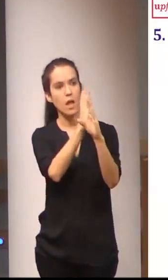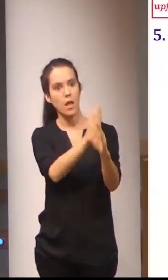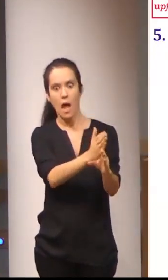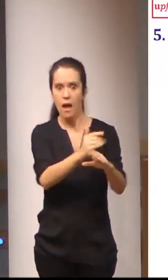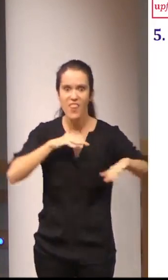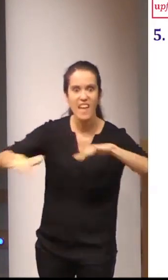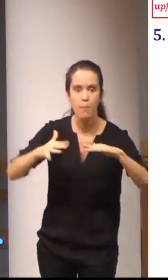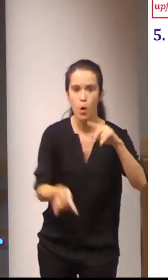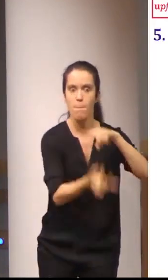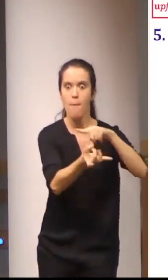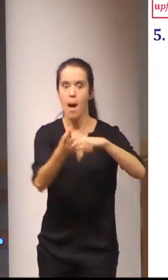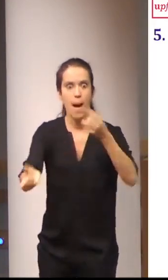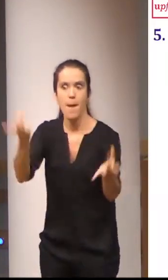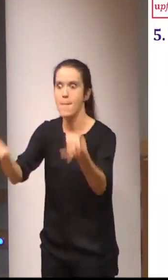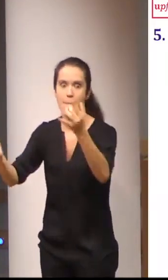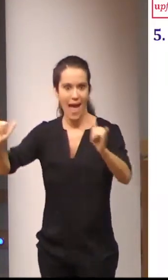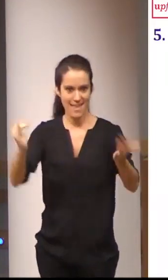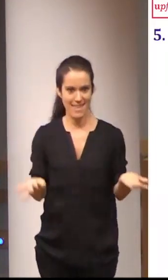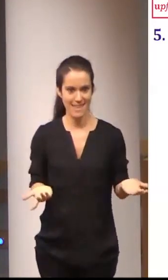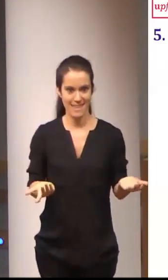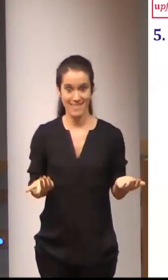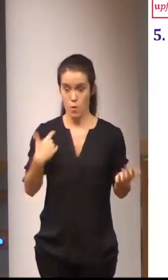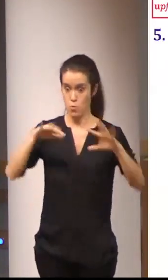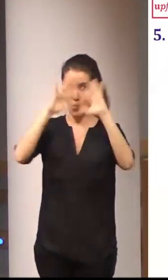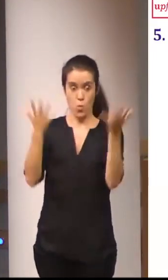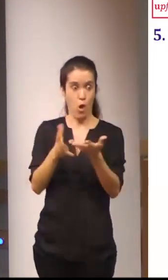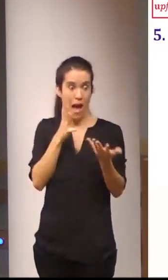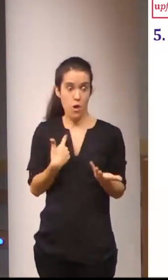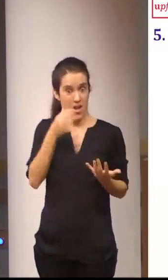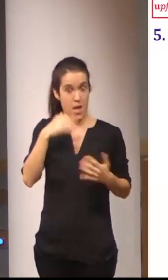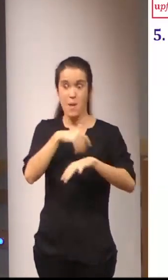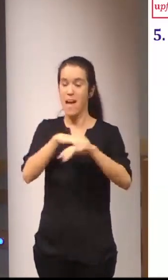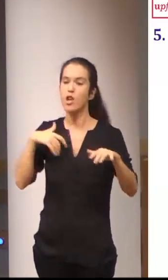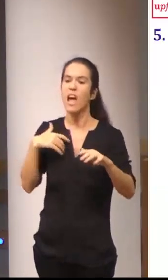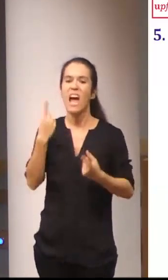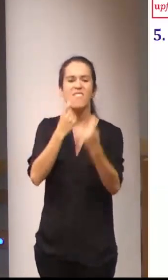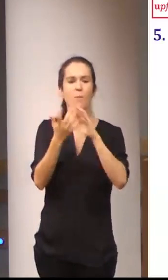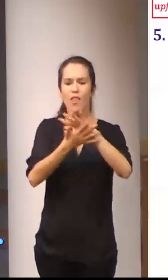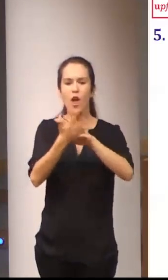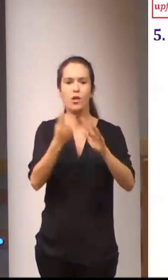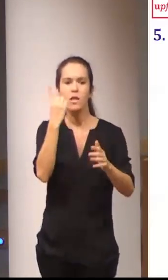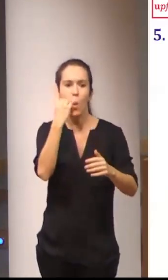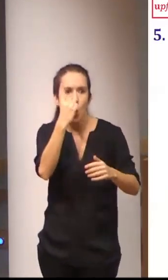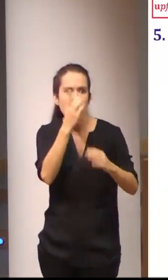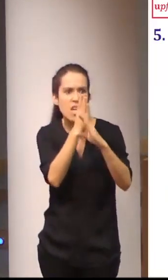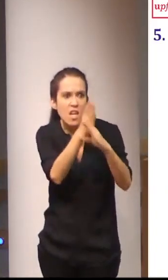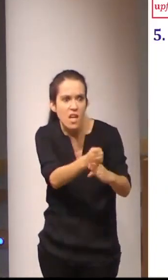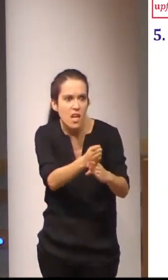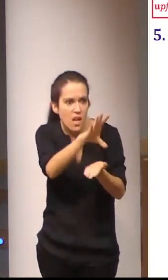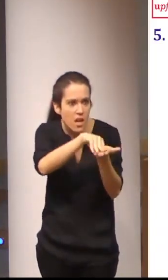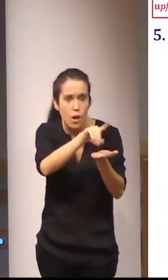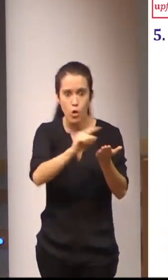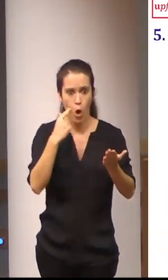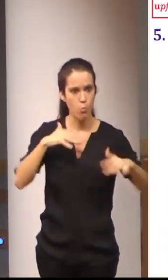en este momento para buena parte del mundo la información signada no se transmite de forma estática sino que se transmite con